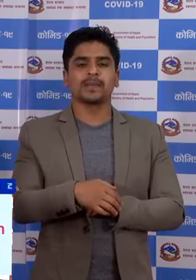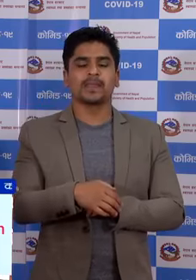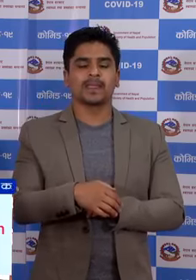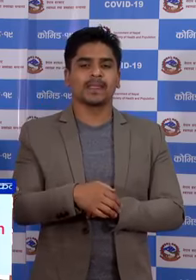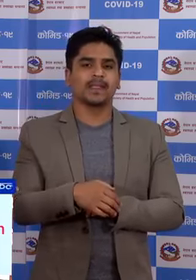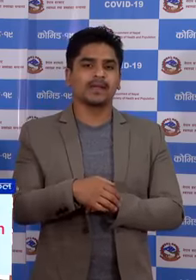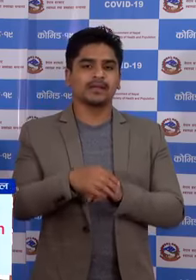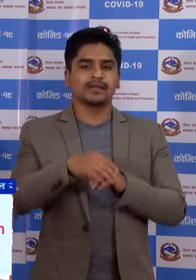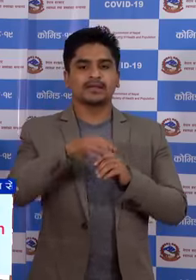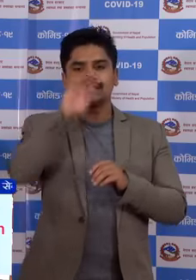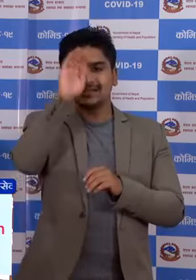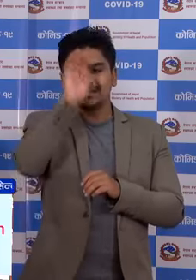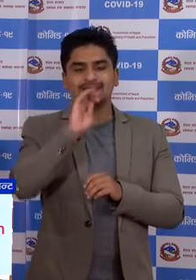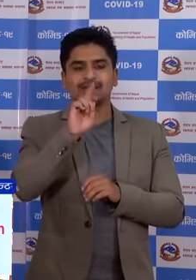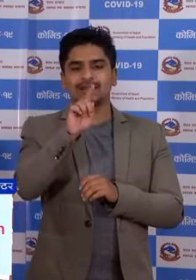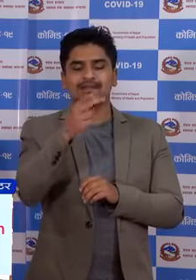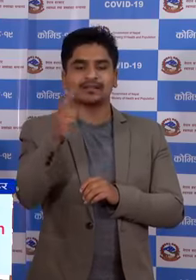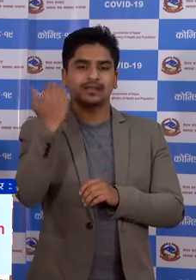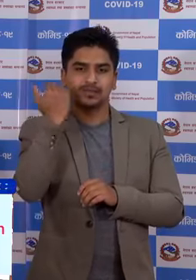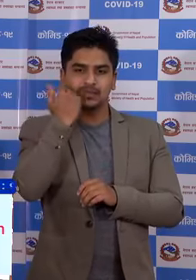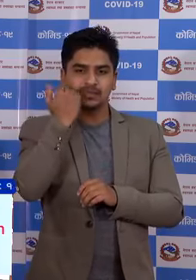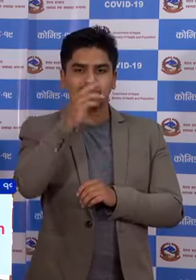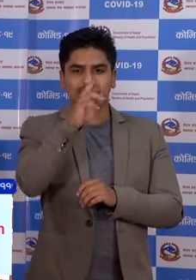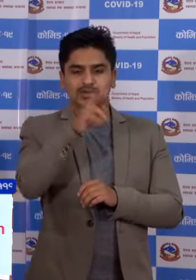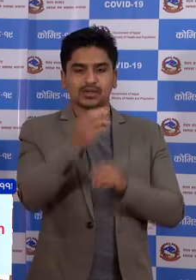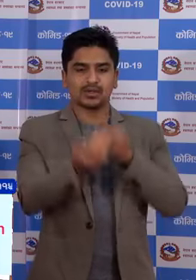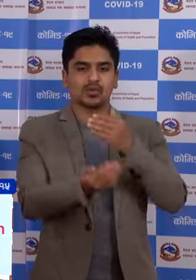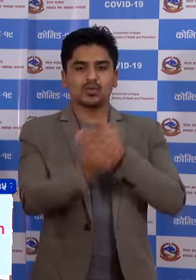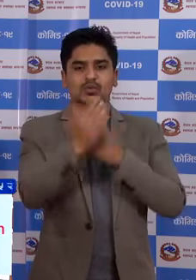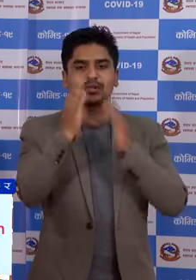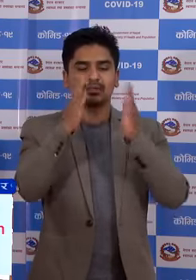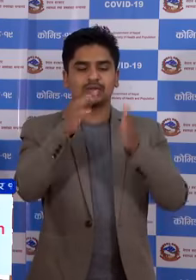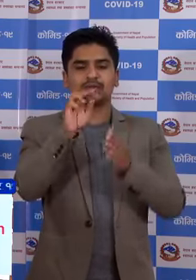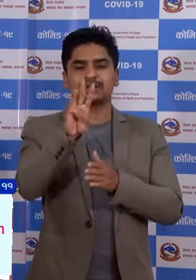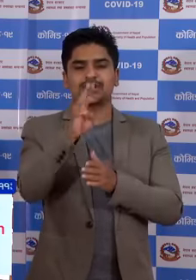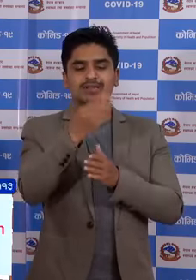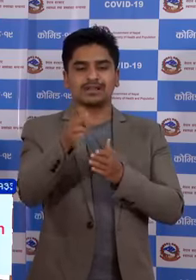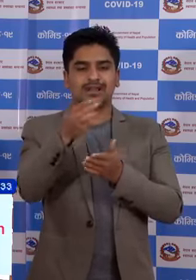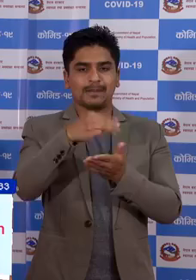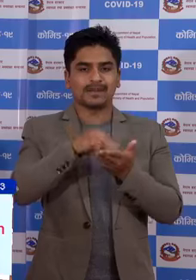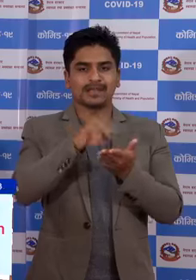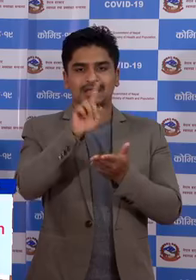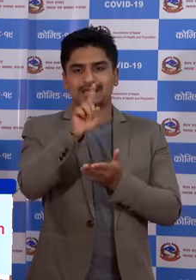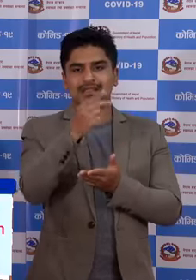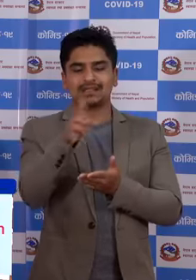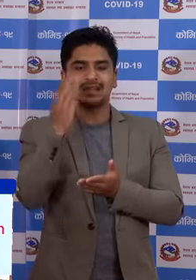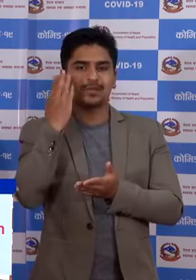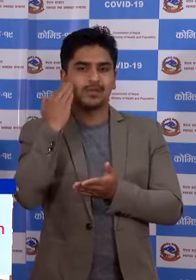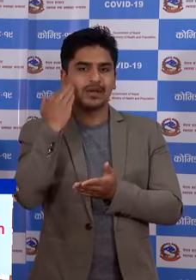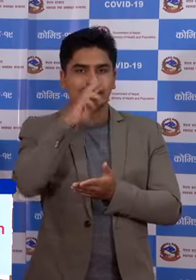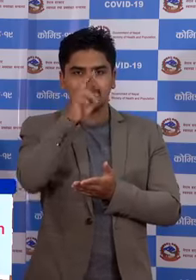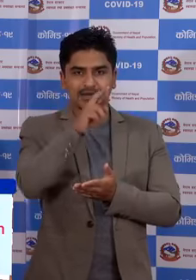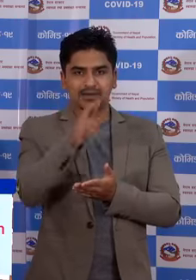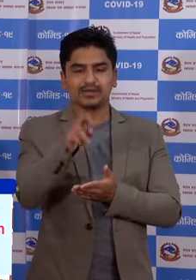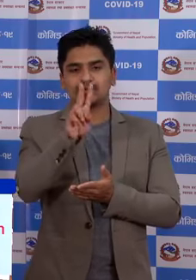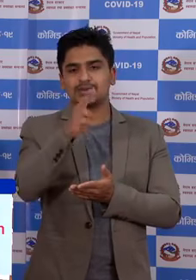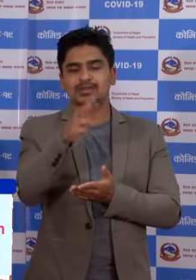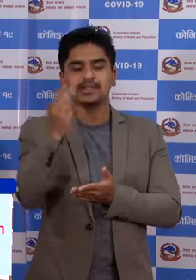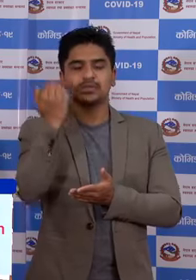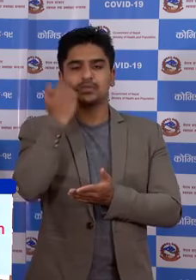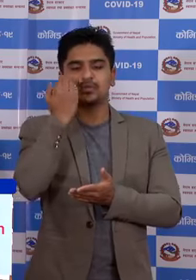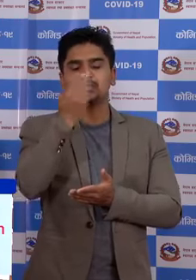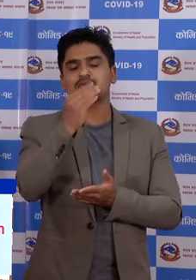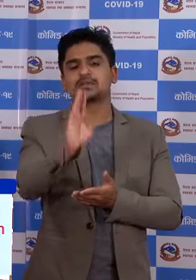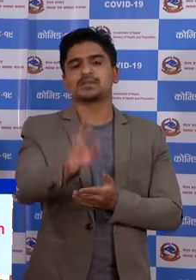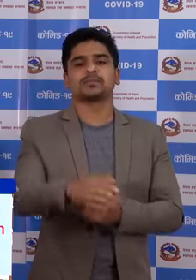सीरहा को एक जना पुरुस र उदैपूर को तीन जना मद्दे एक जना महिला र दुई जना पुरुस